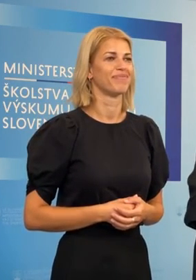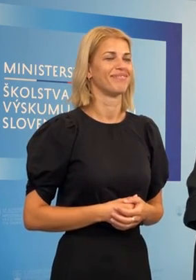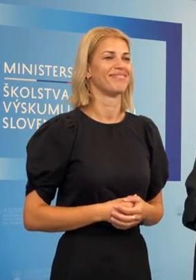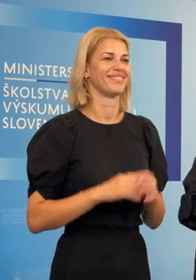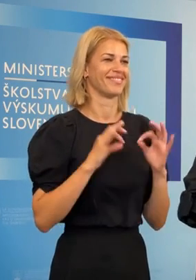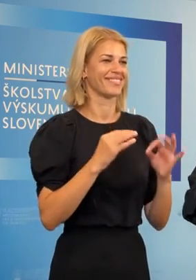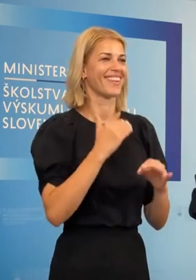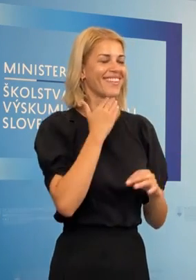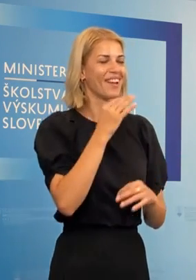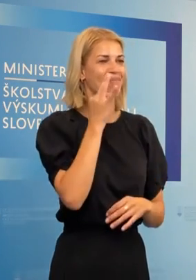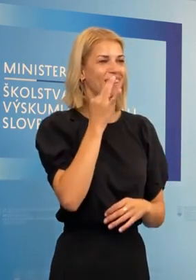Ďakujem pekne. Ďakujeme. Úlšie. Ďakujem Ďakujem.